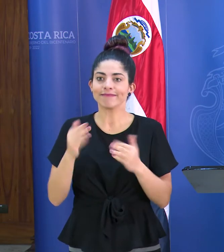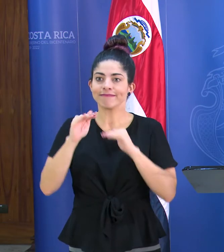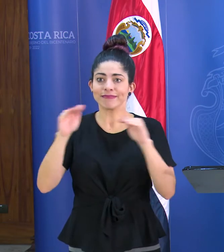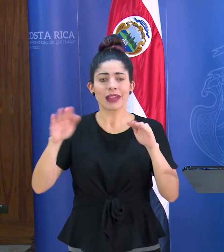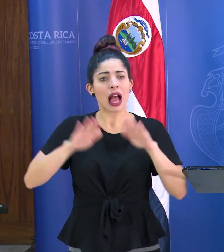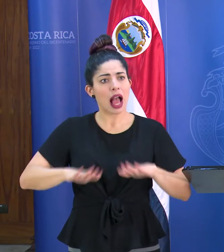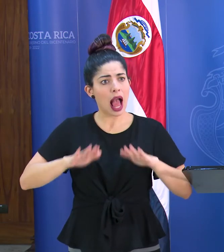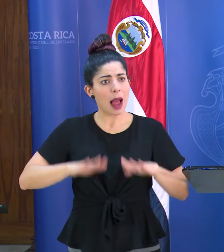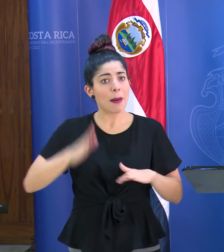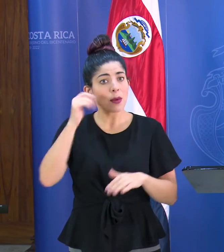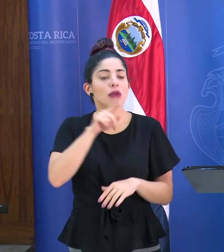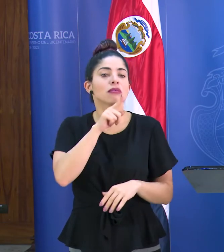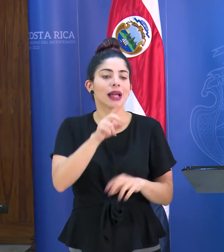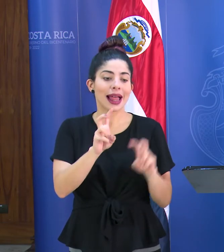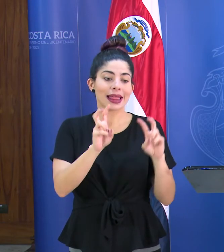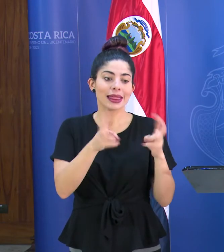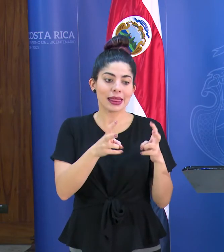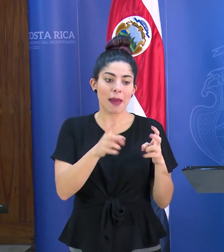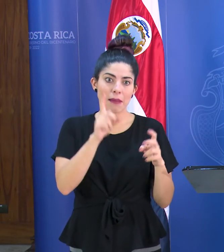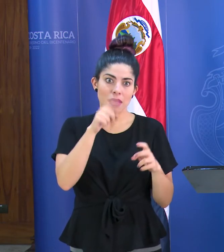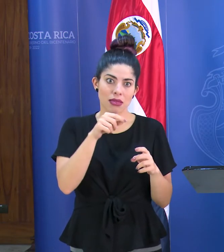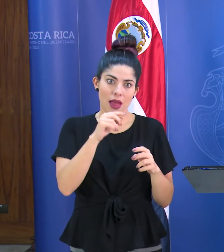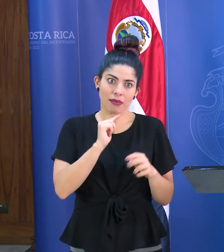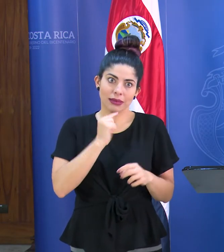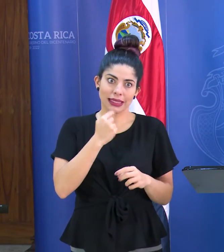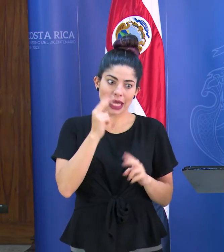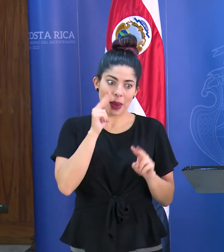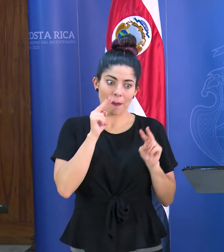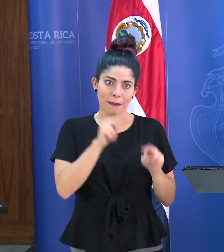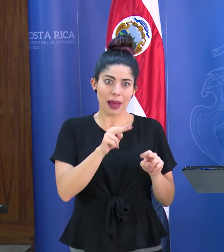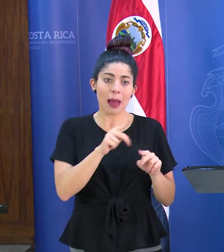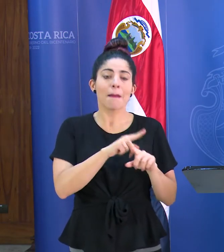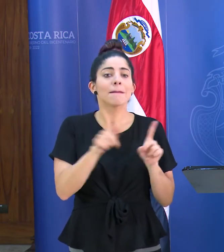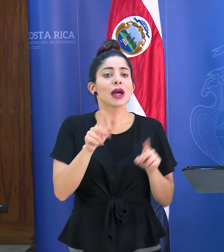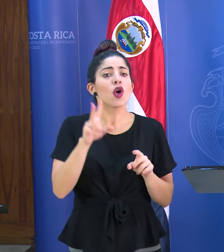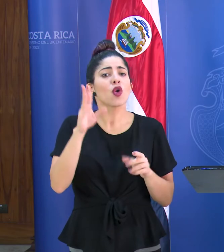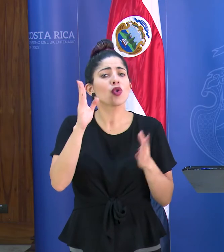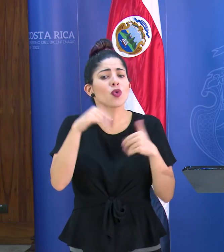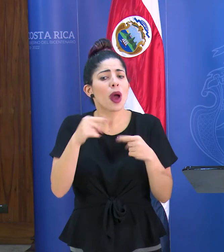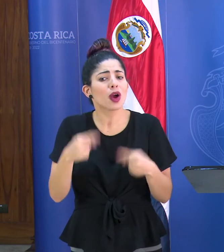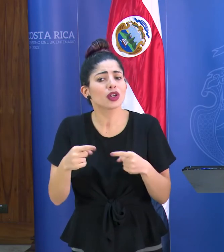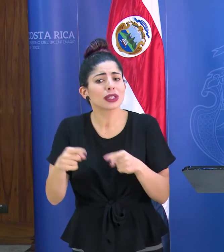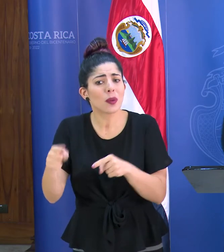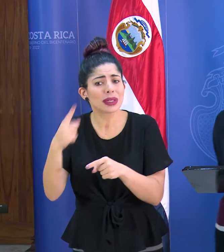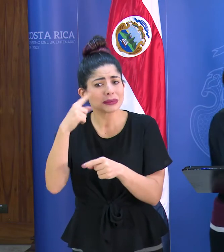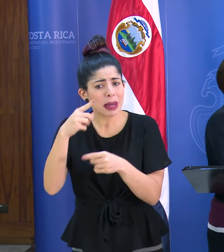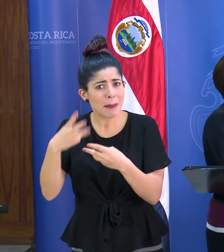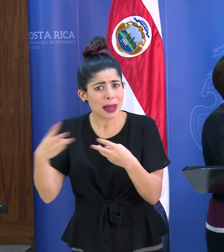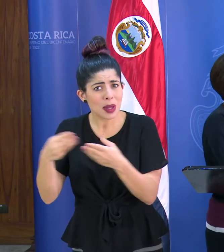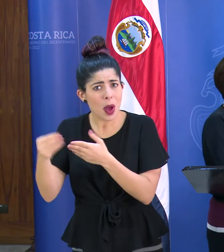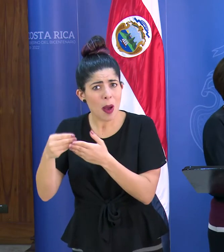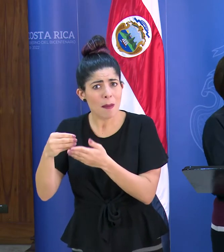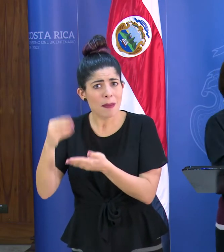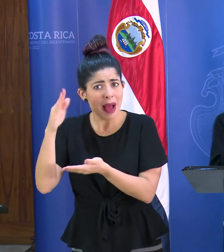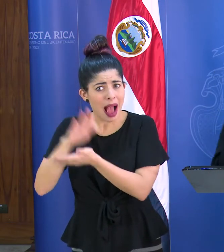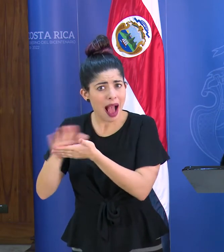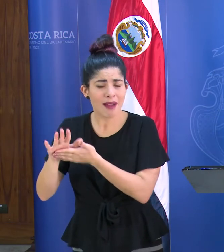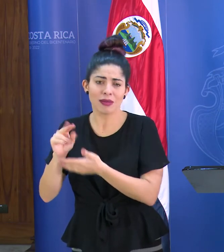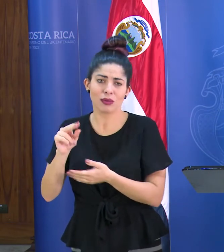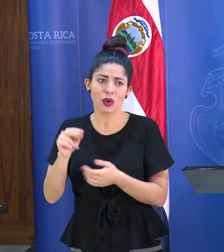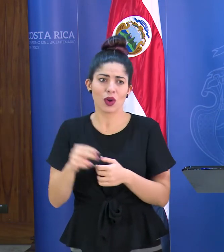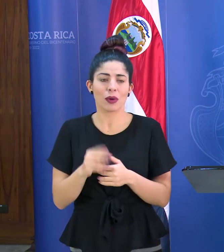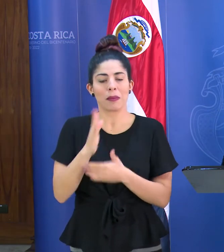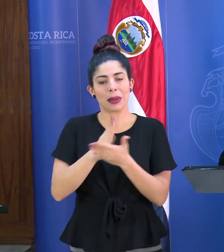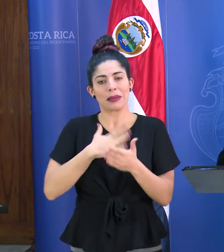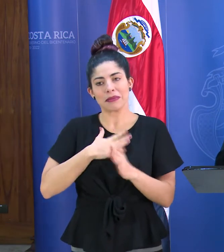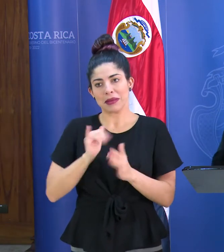porque si bien es cierto el tema se aborda con seriedad, no tiene consecuencias a ese nivel. Yo creo que por mi parte eso sería y